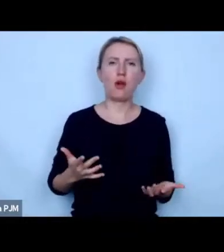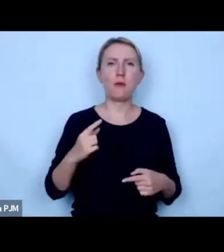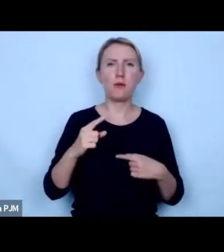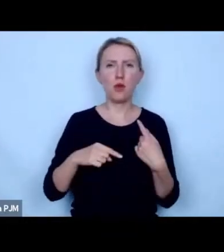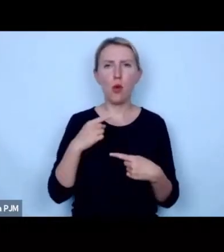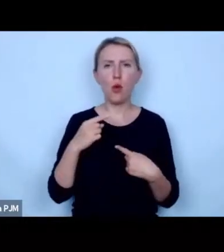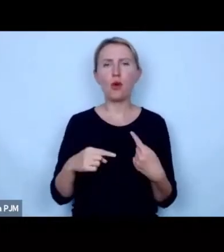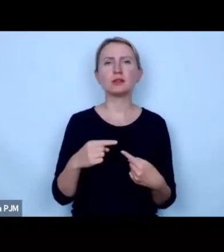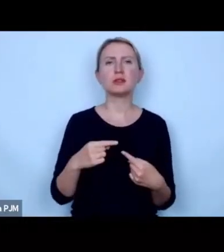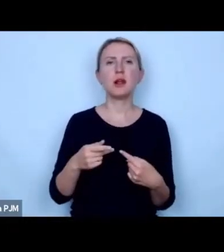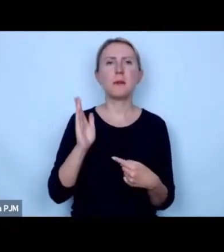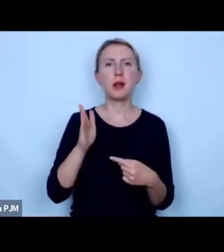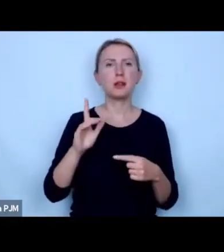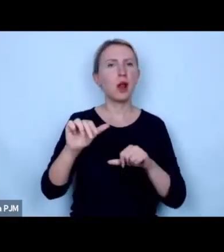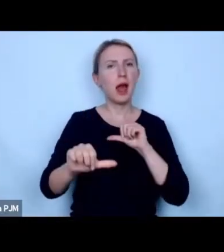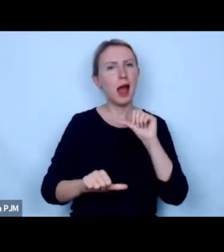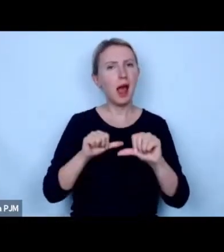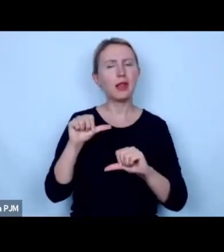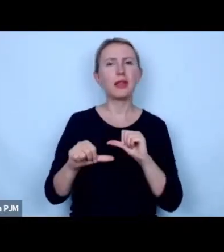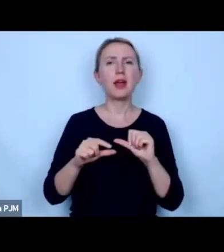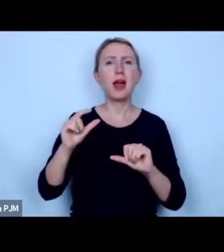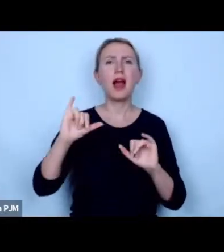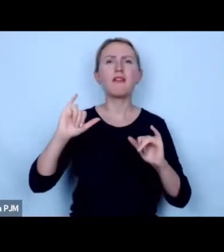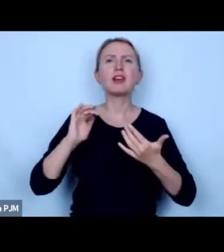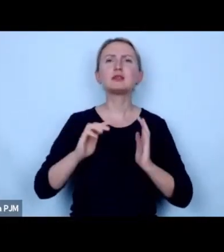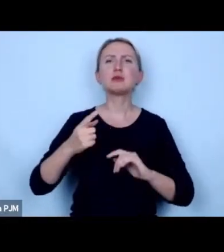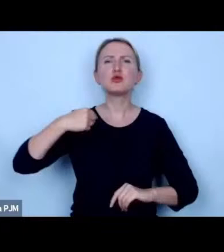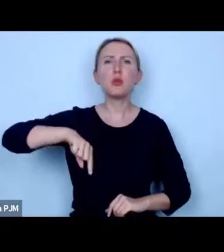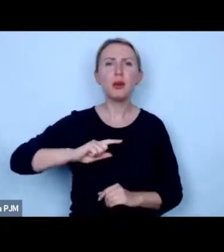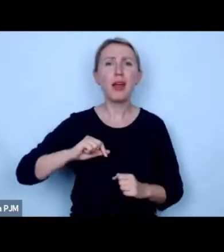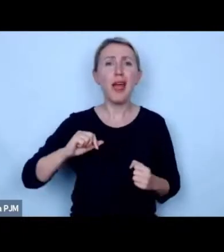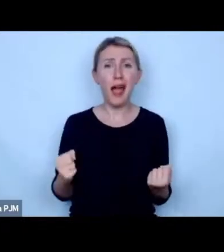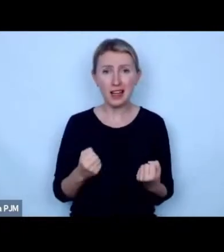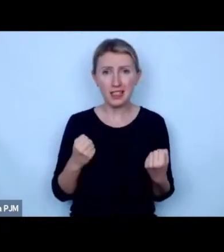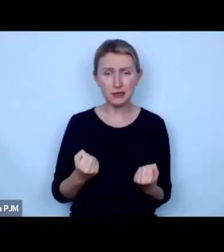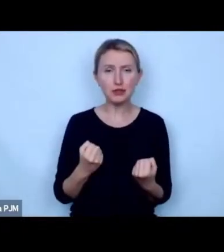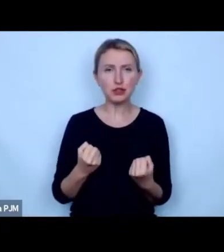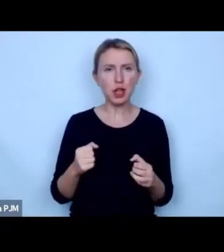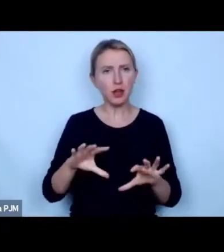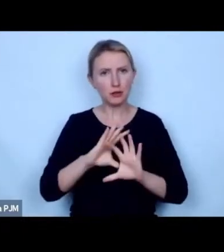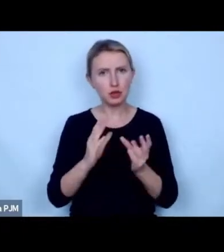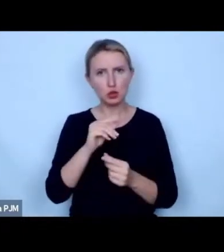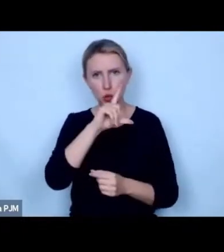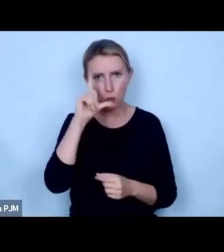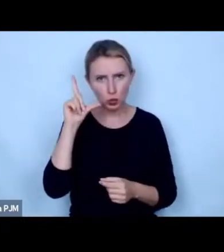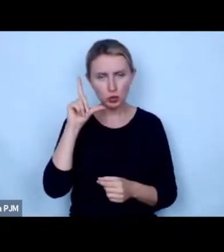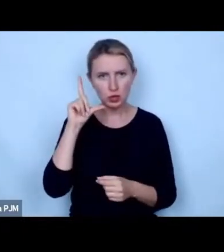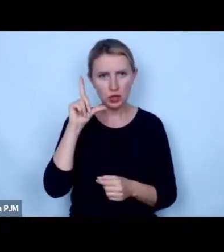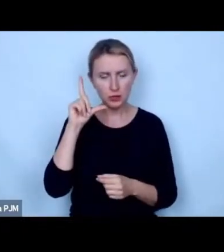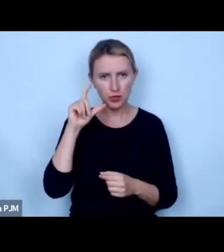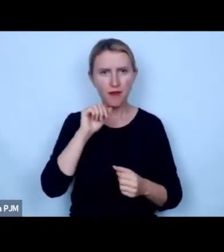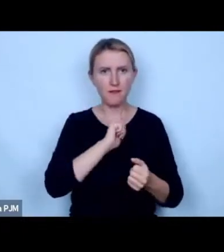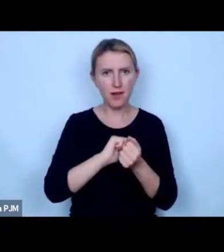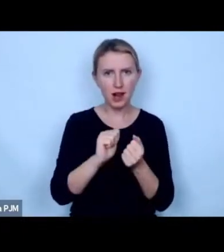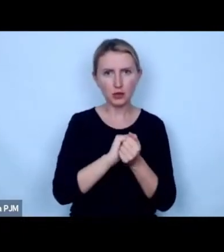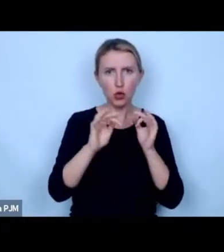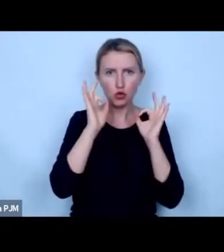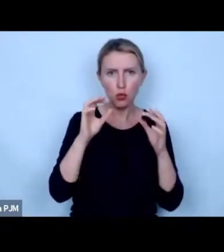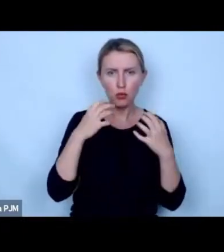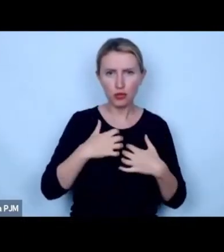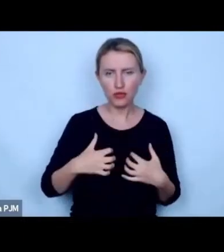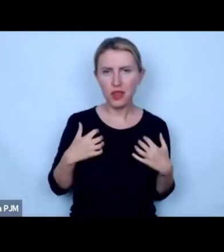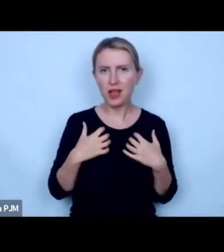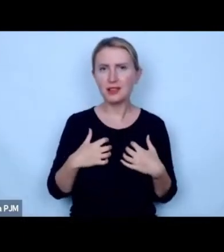które będą trwały lata jak my jako aktywiści i wszyscy ludzie i aktywistki i ludzie którzy walczą o dobro zwierząt